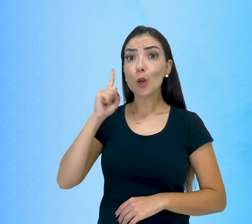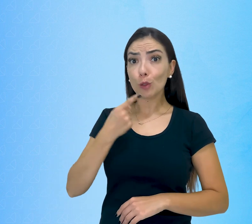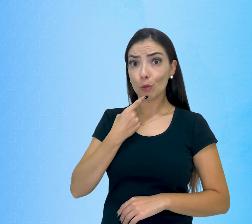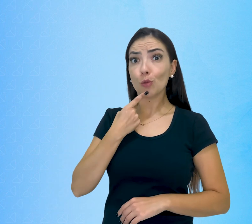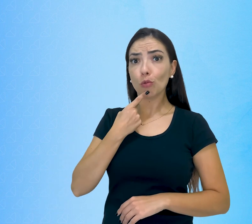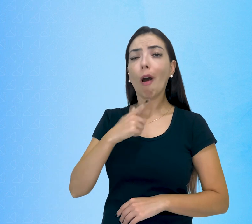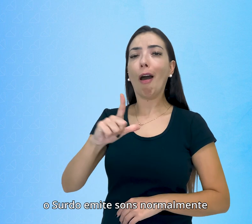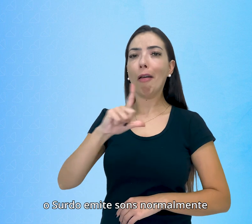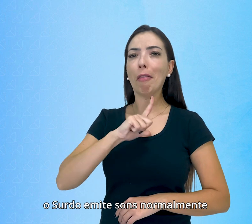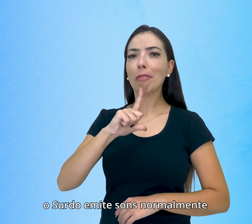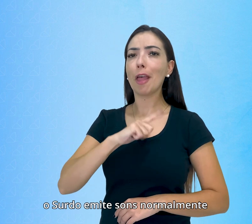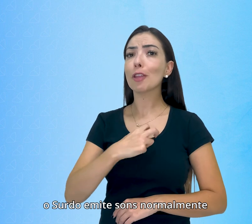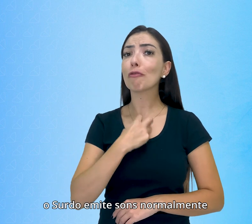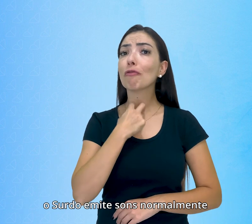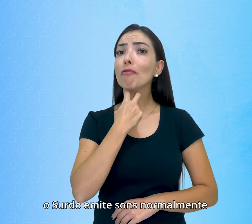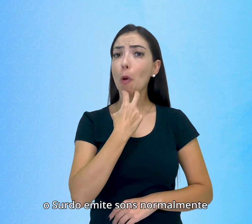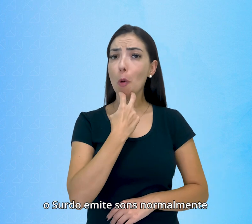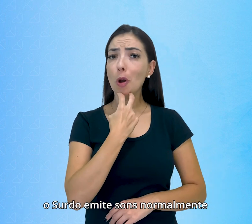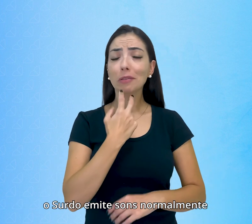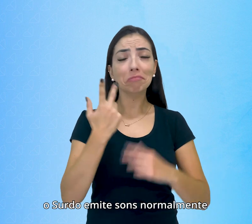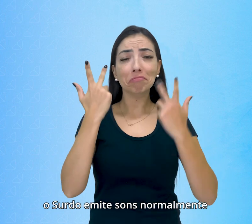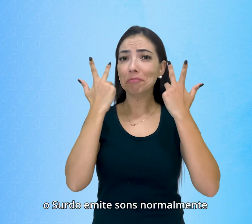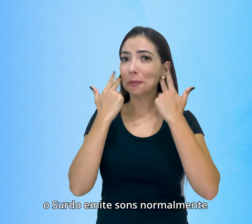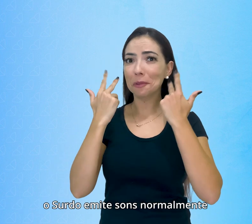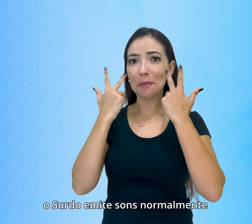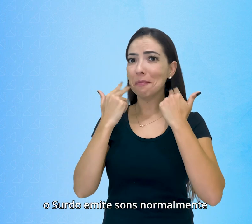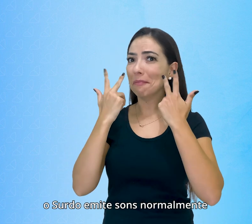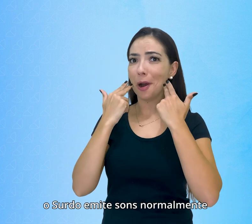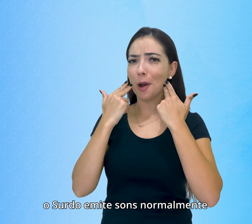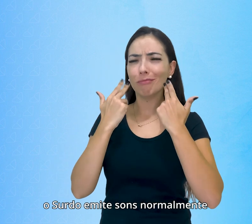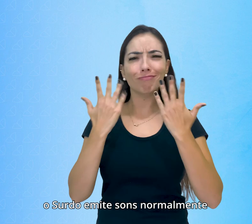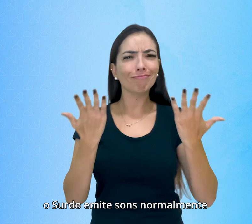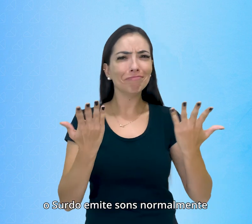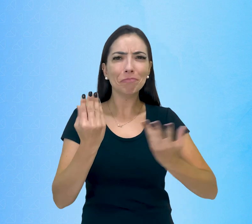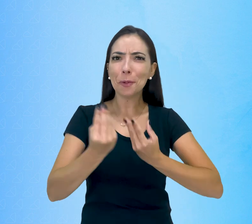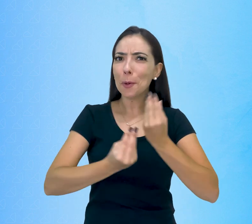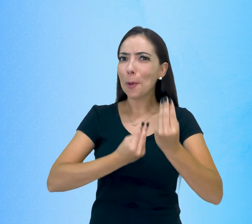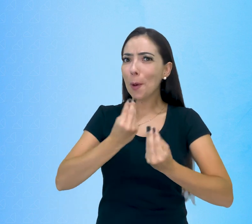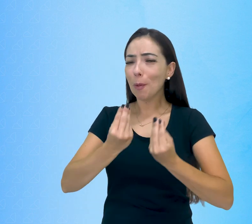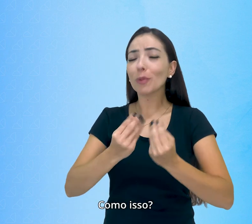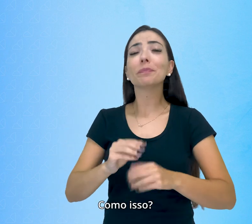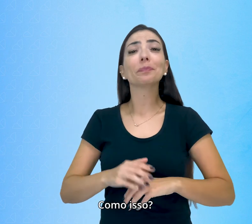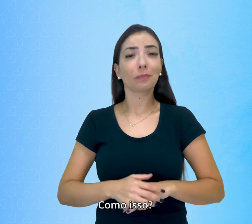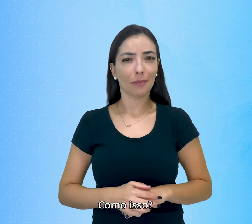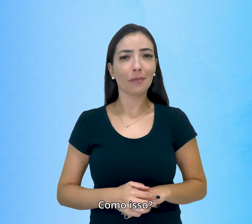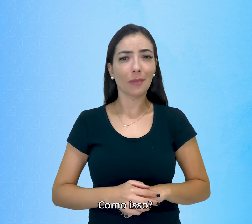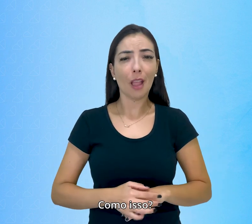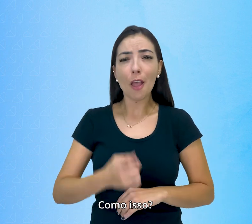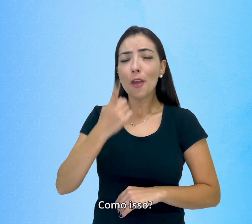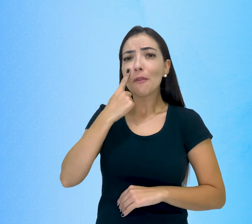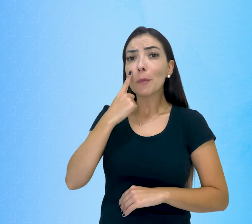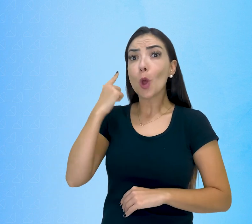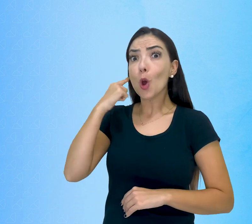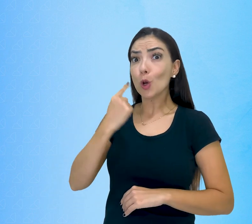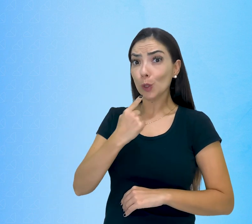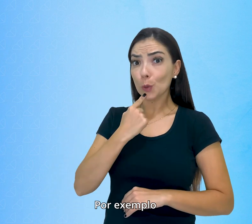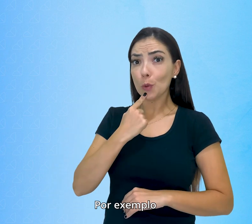O surdo emite sons normalmente. Como isso? Por